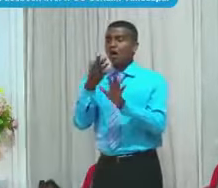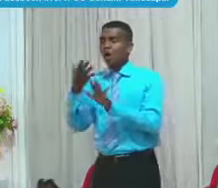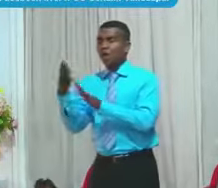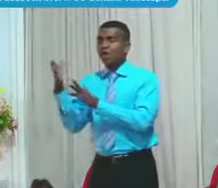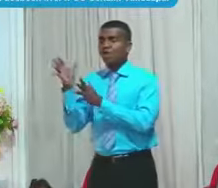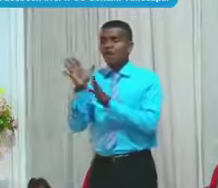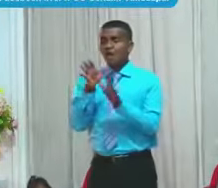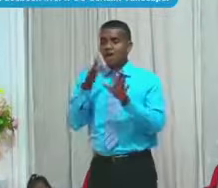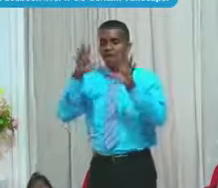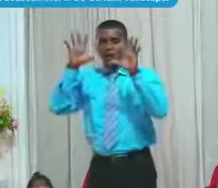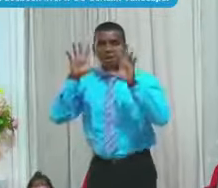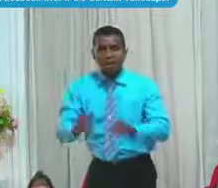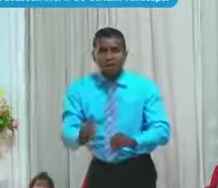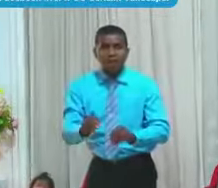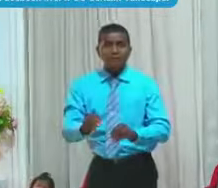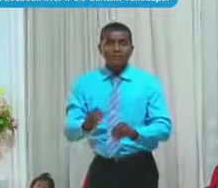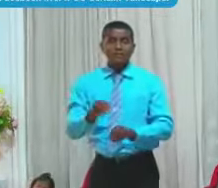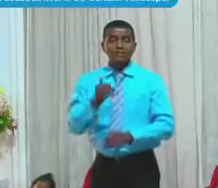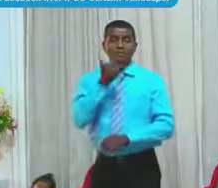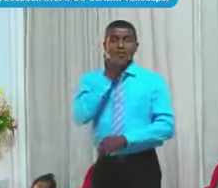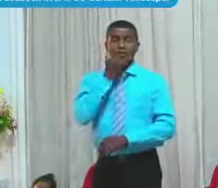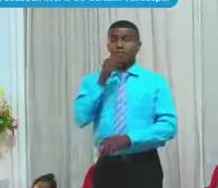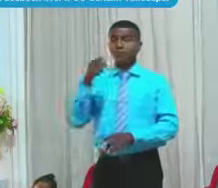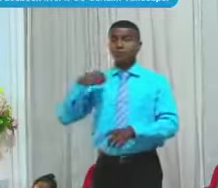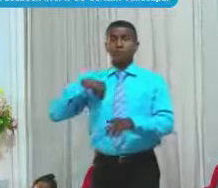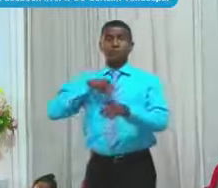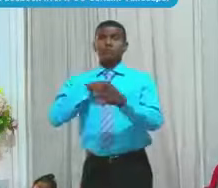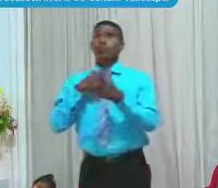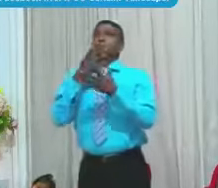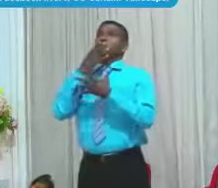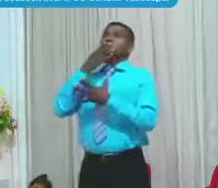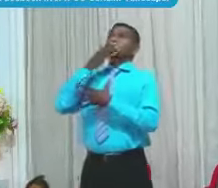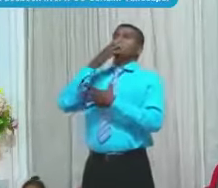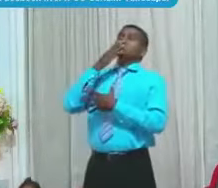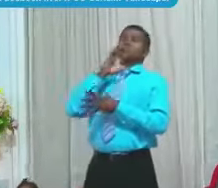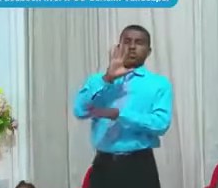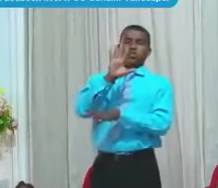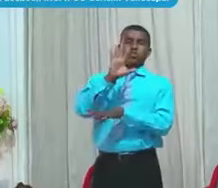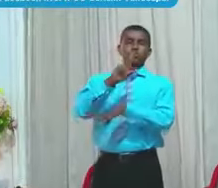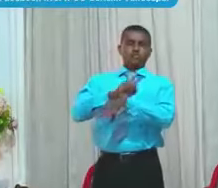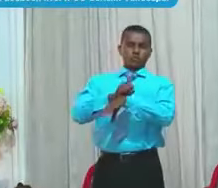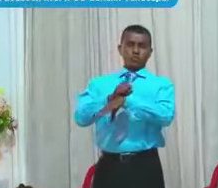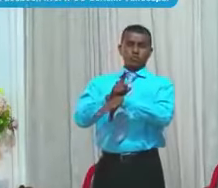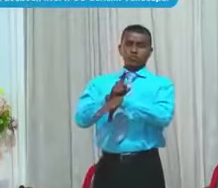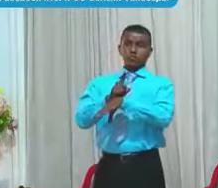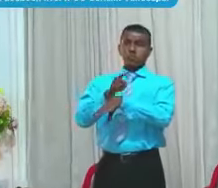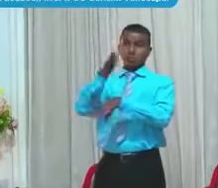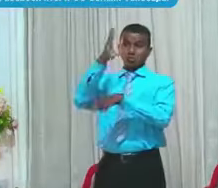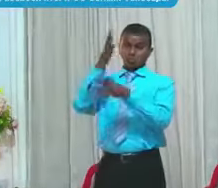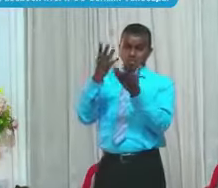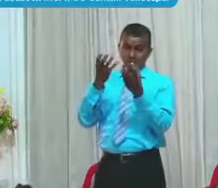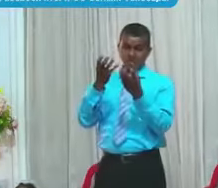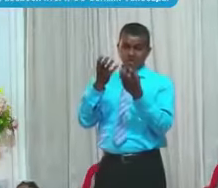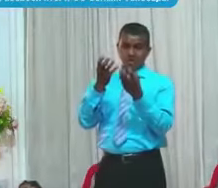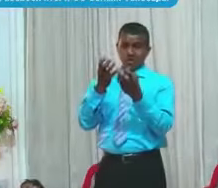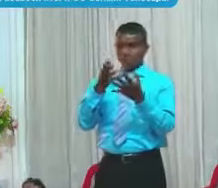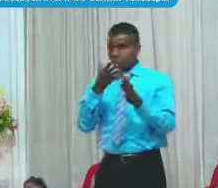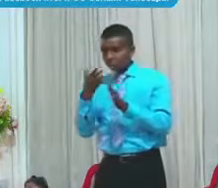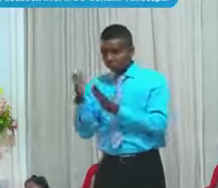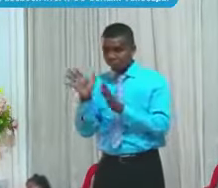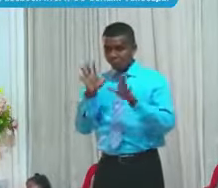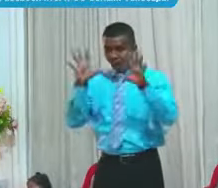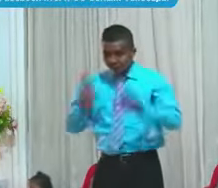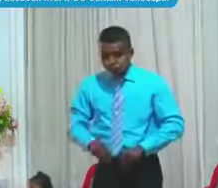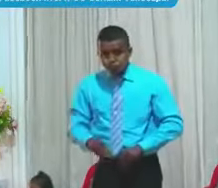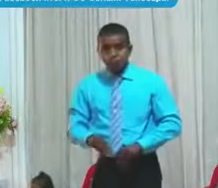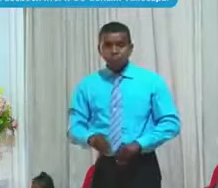El tendadal De muertos Es mucho Cinco minutos Así que Dios Y si Dios Cobrara